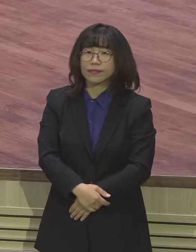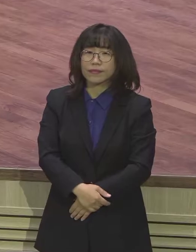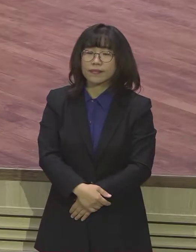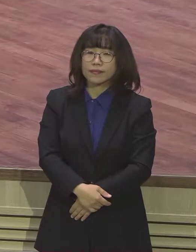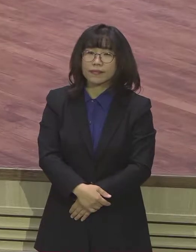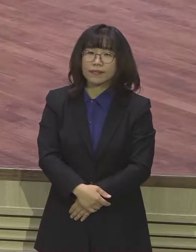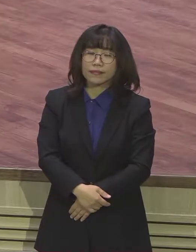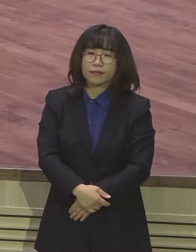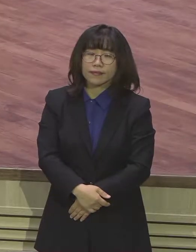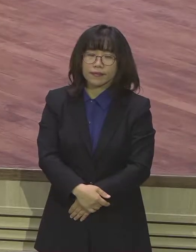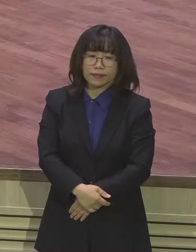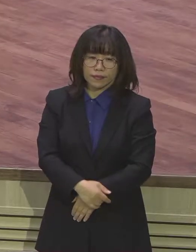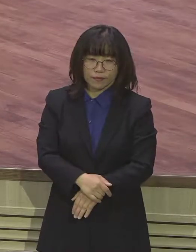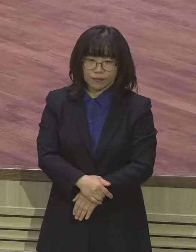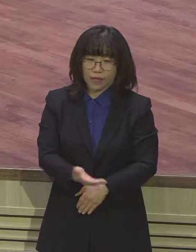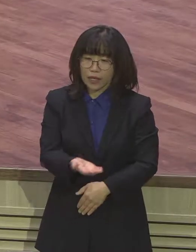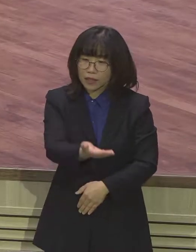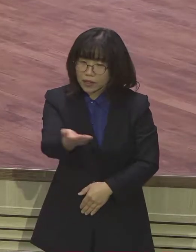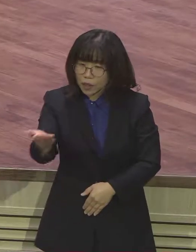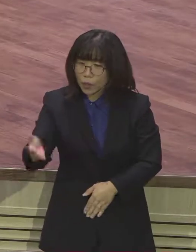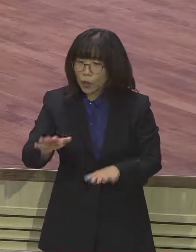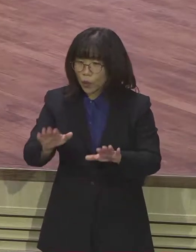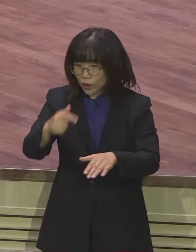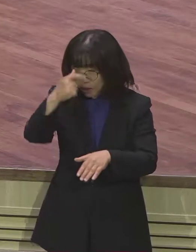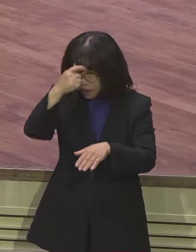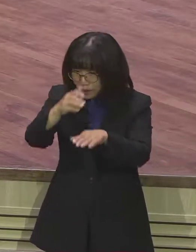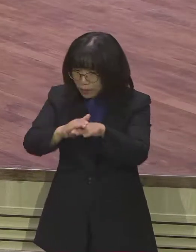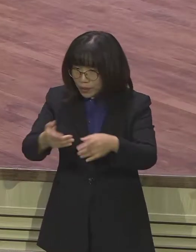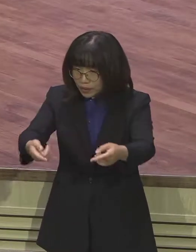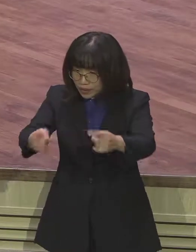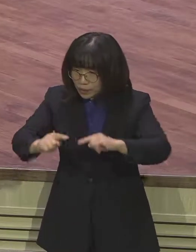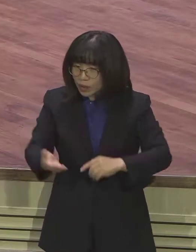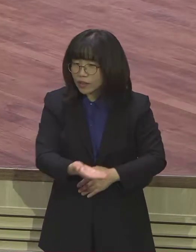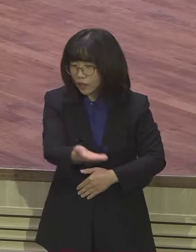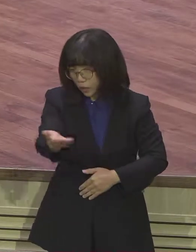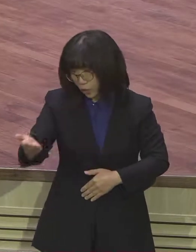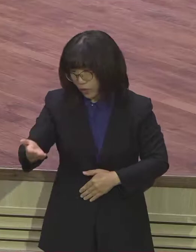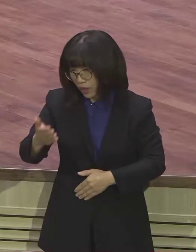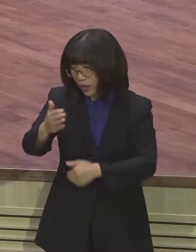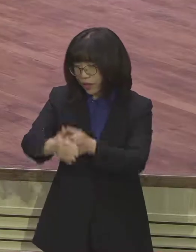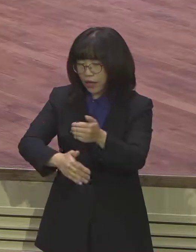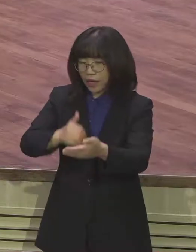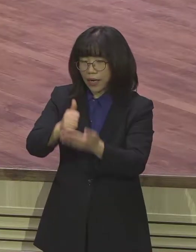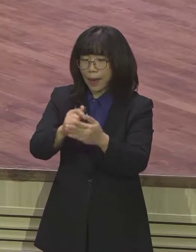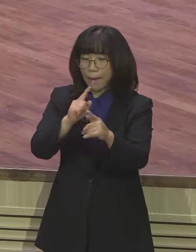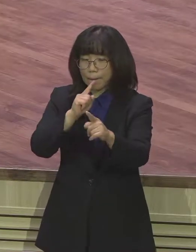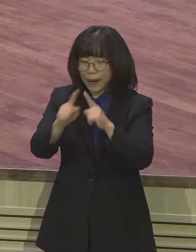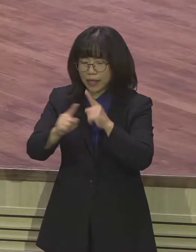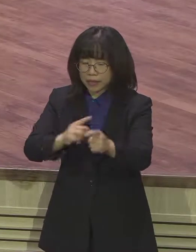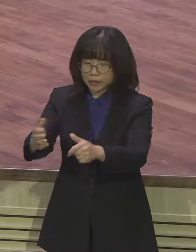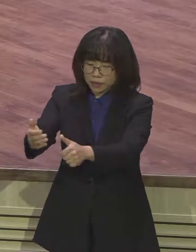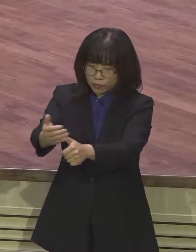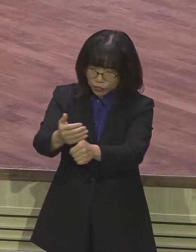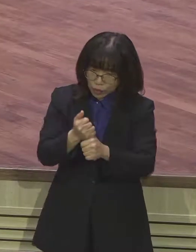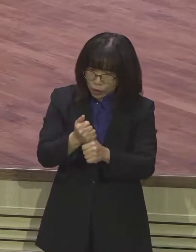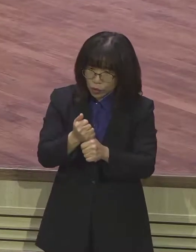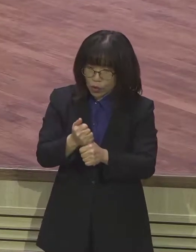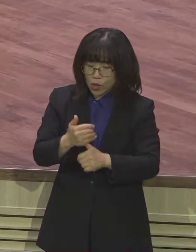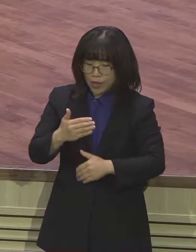오늘 이 자리에 나온 우리 성도 여러분들께서 하나님께서 말씀의 다림줄을 가지고 우리 자신을 재워보고 우리 교회를 재워보고